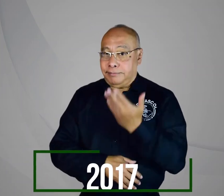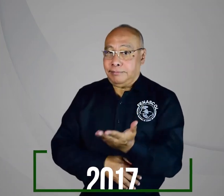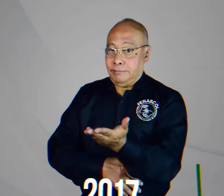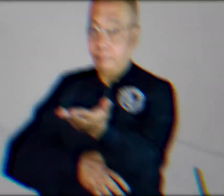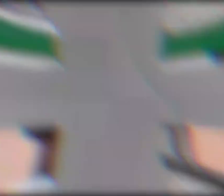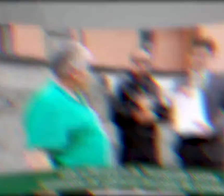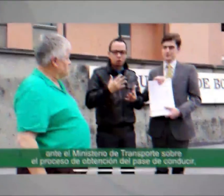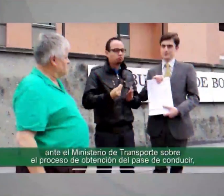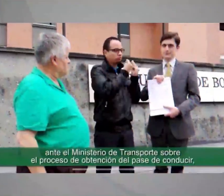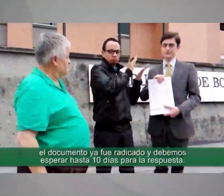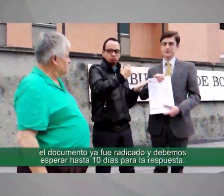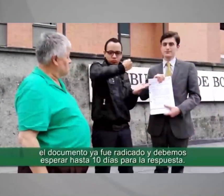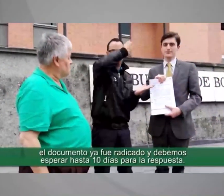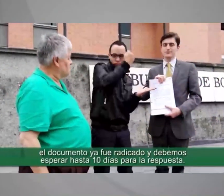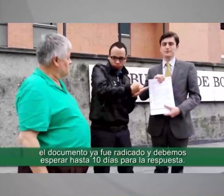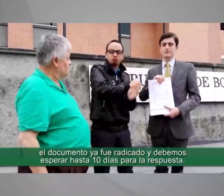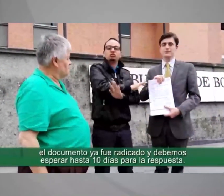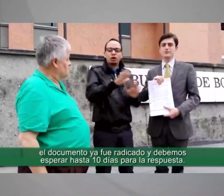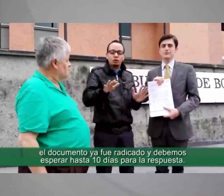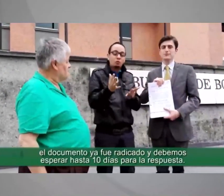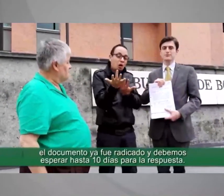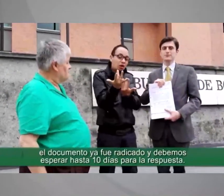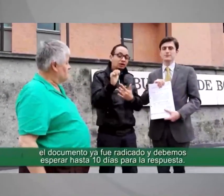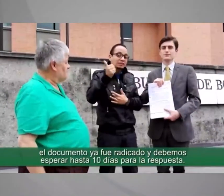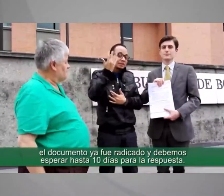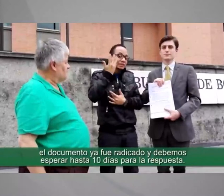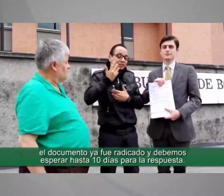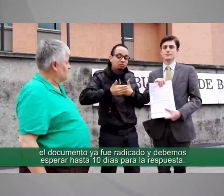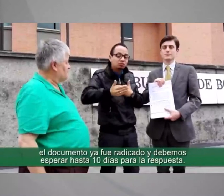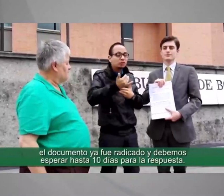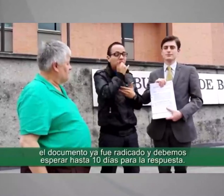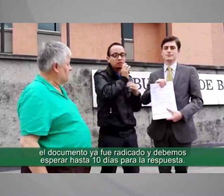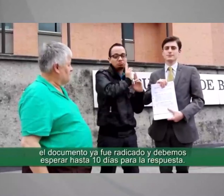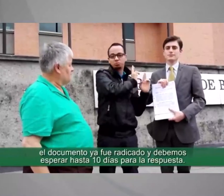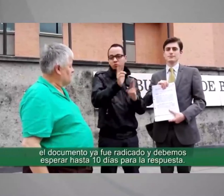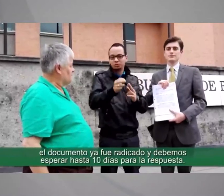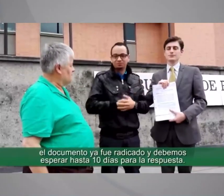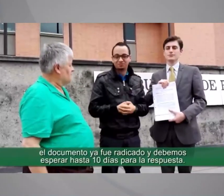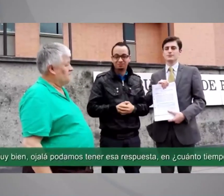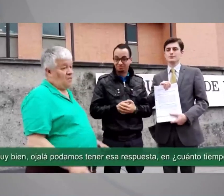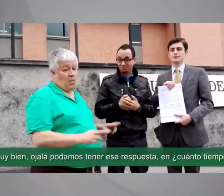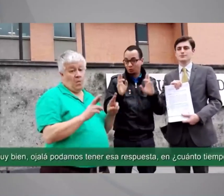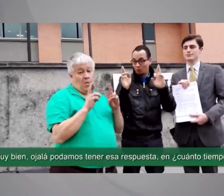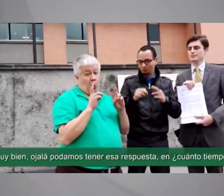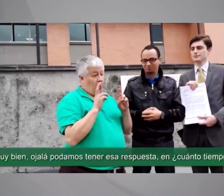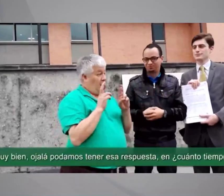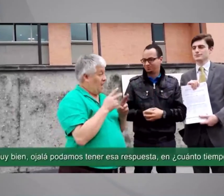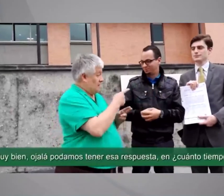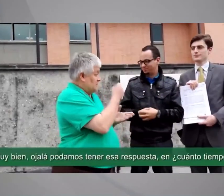Miremoslo. El documento fue ya erradicado y debemos esperar hasta 10 días para la respuesta. Muy bien, ojalá podamos tener